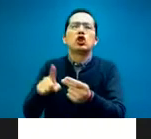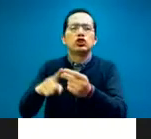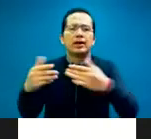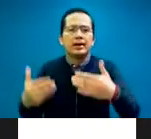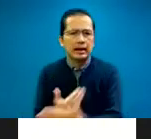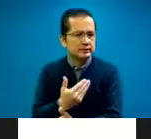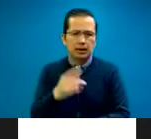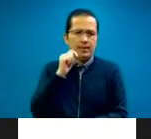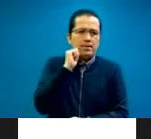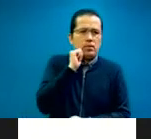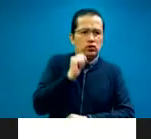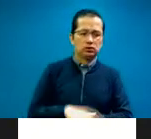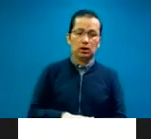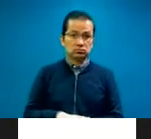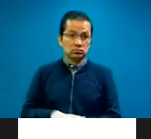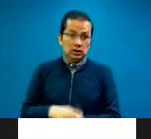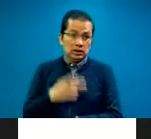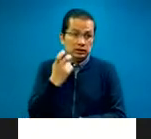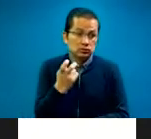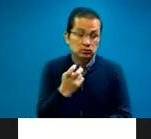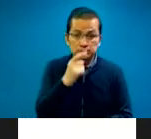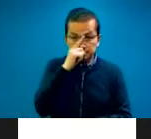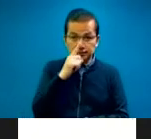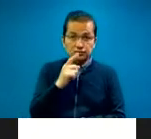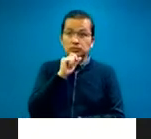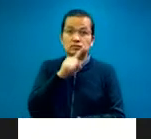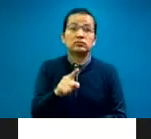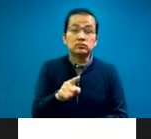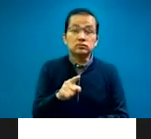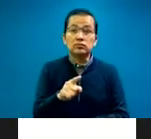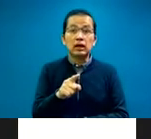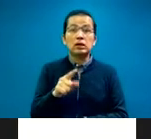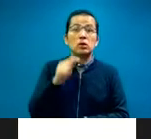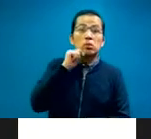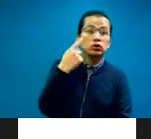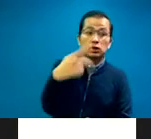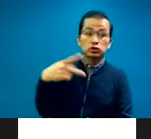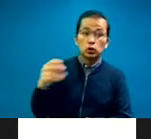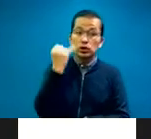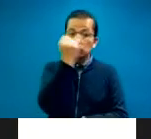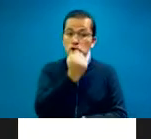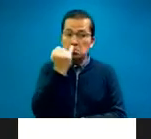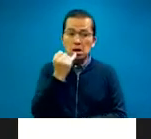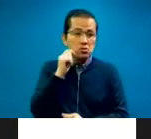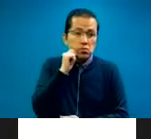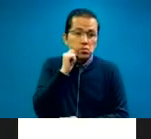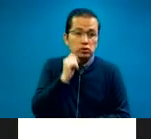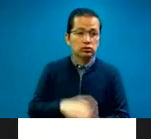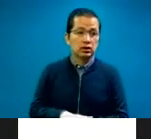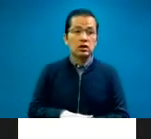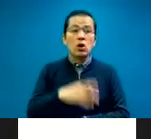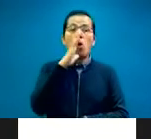Y de dónde eres incluye tu idioma. Así es de que si, si una persona no